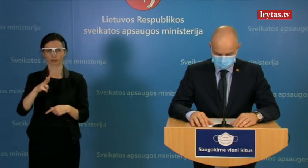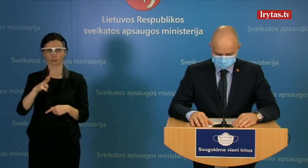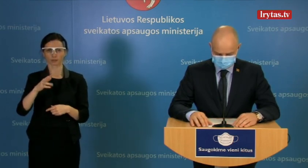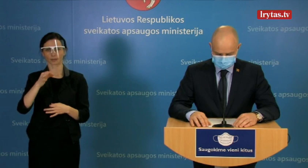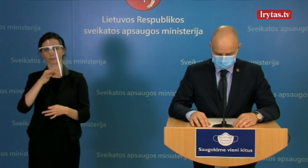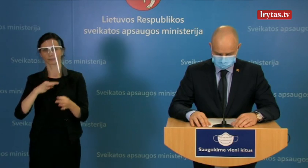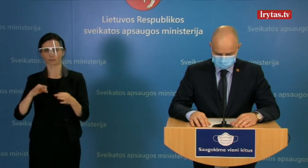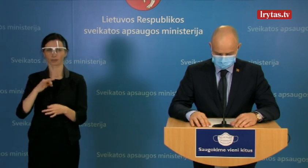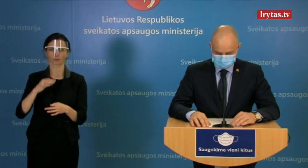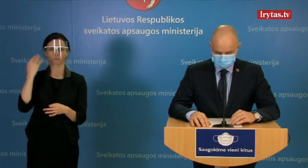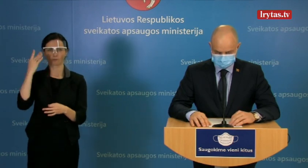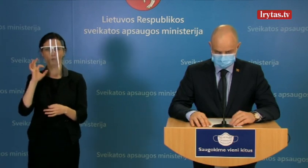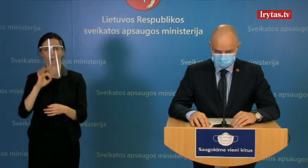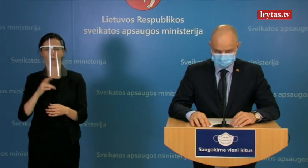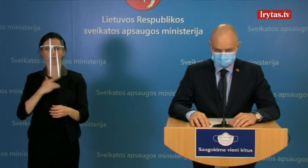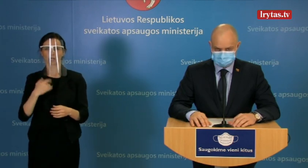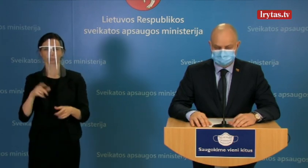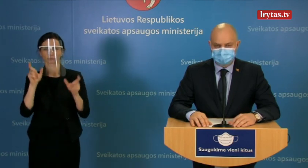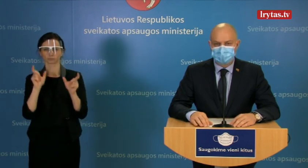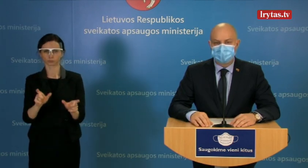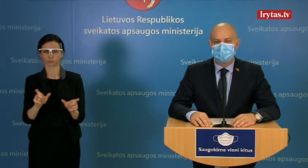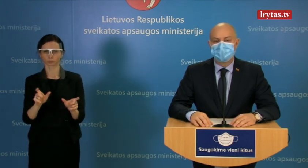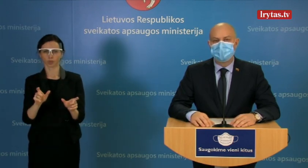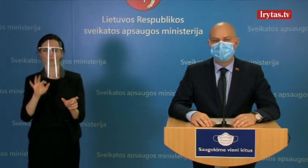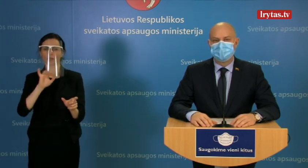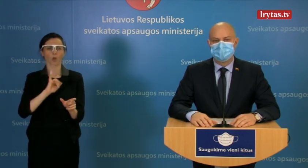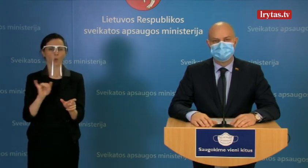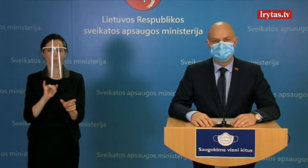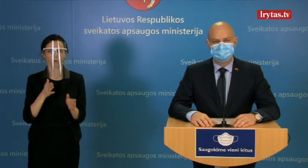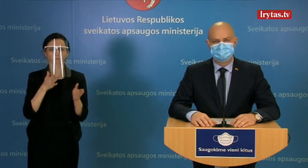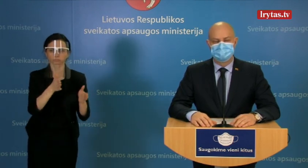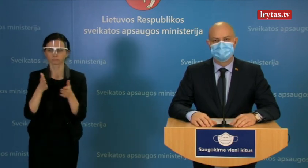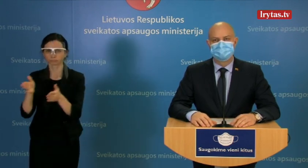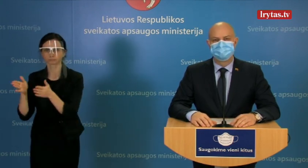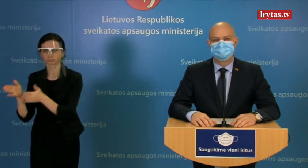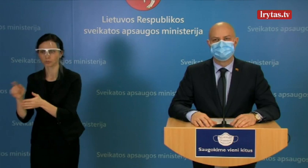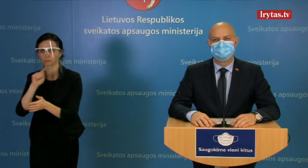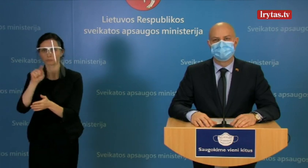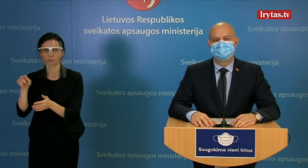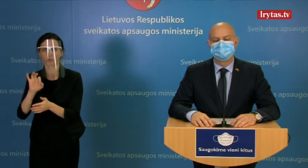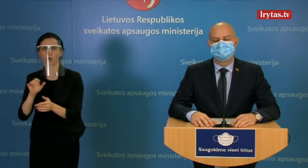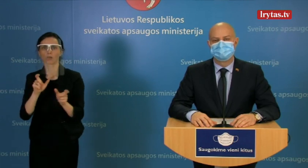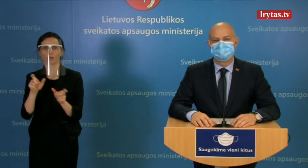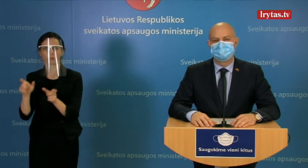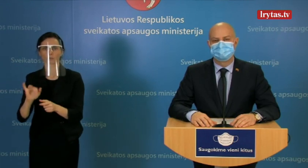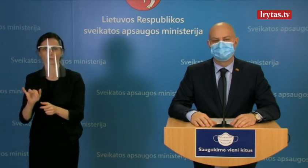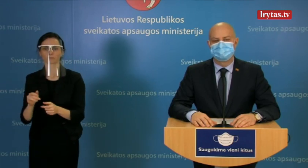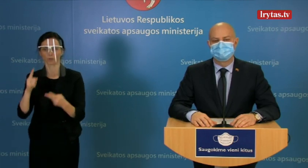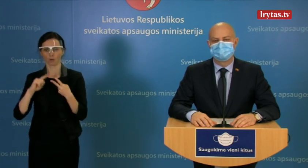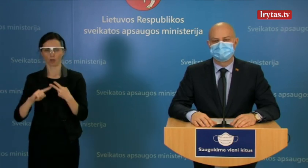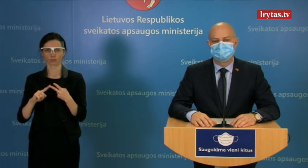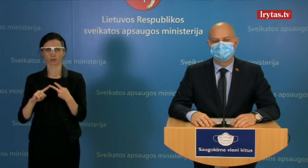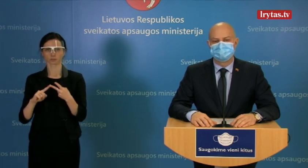taikyti apribojimus griežtesnius, tai į kurias rytis jie bus nukreipti. Ir kitas klausimas, nežinau, gal jums